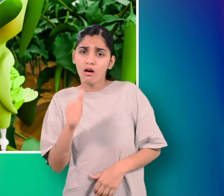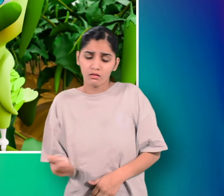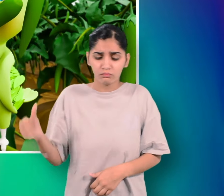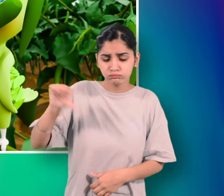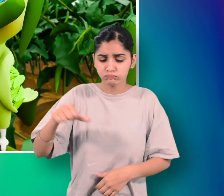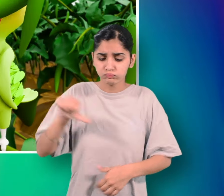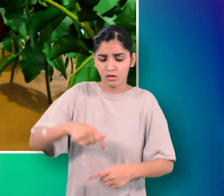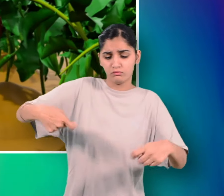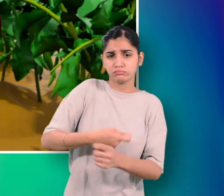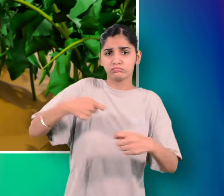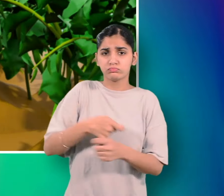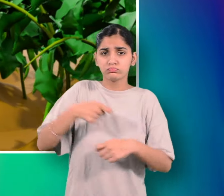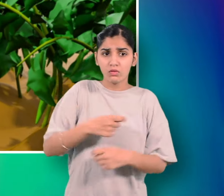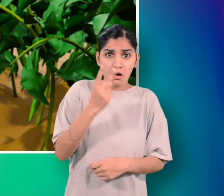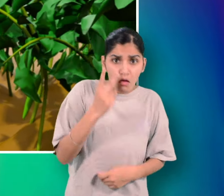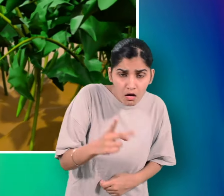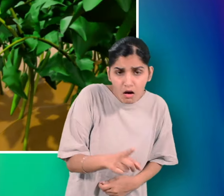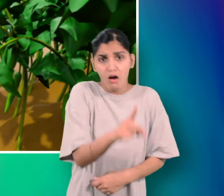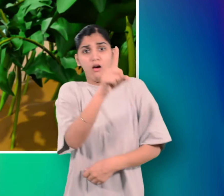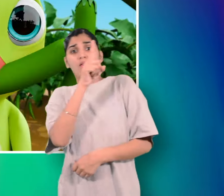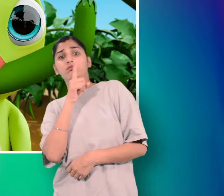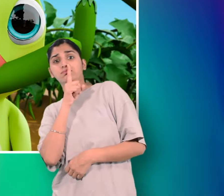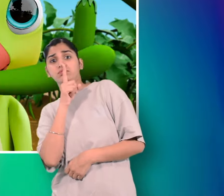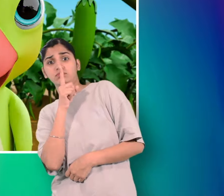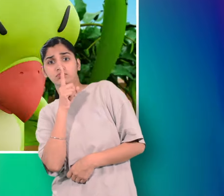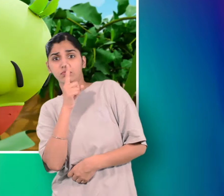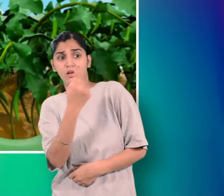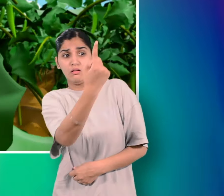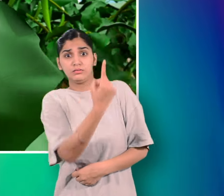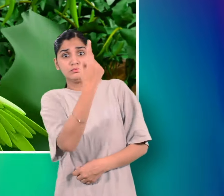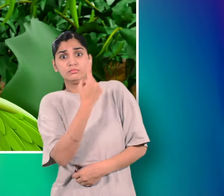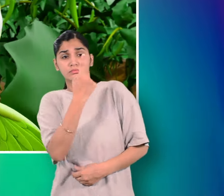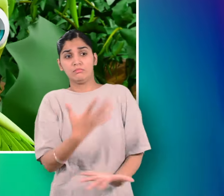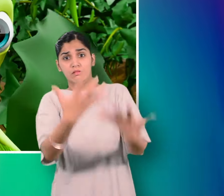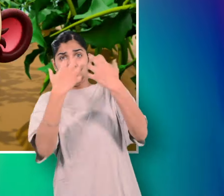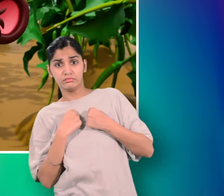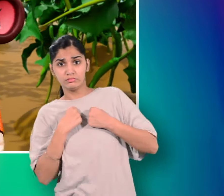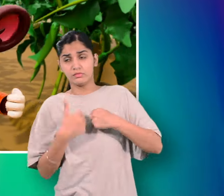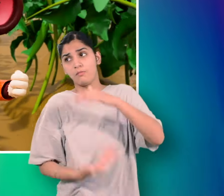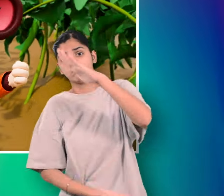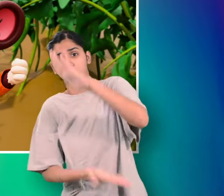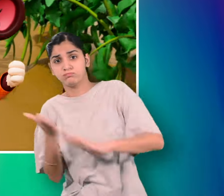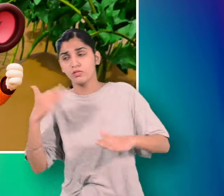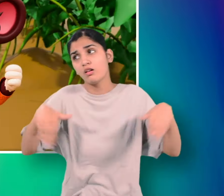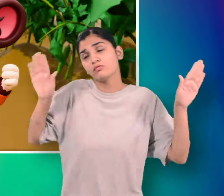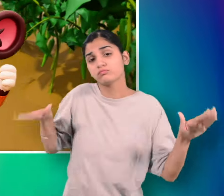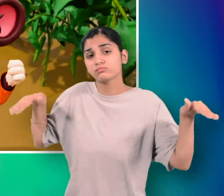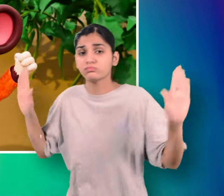जब जब माली आता है पत्तों में छिप जाता हूँ अगर पकड़ने आये कोई